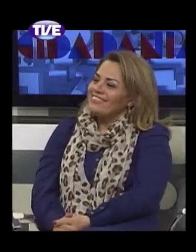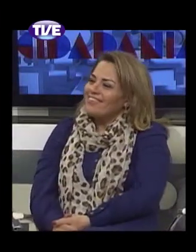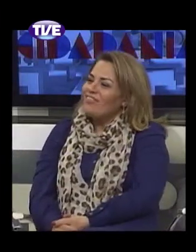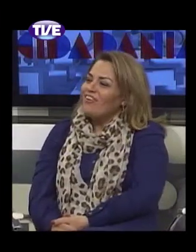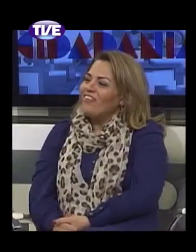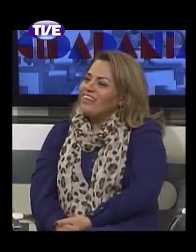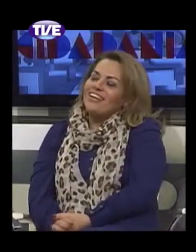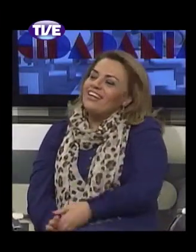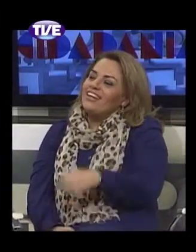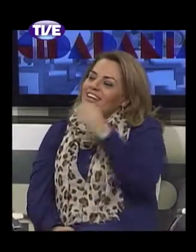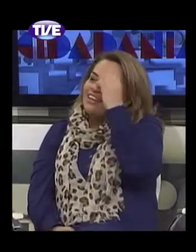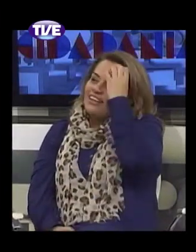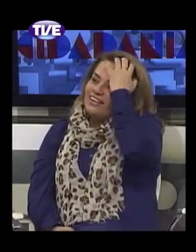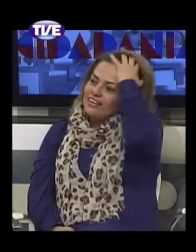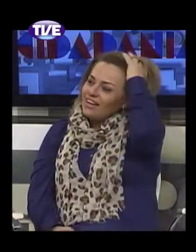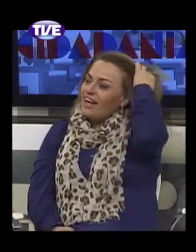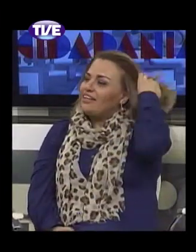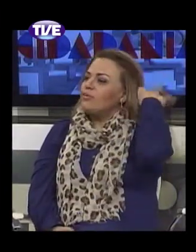Bom,